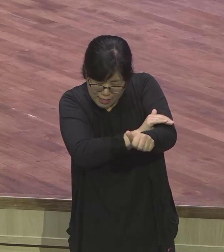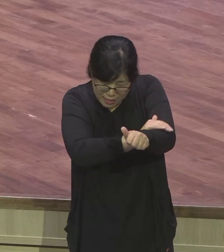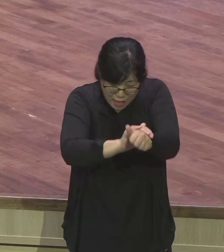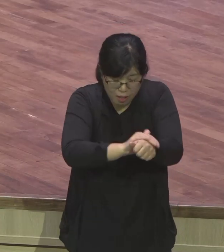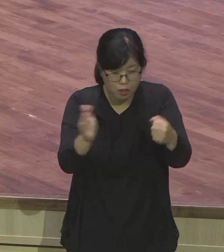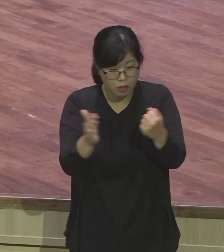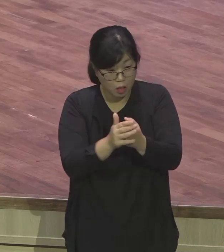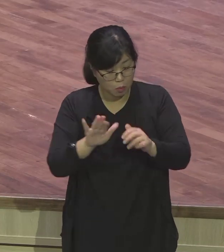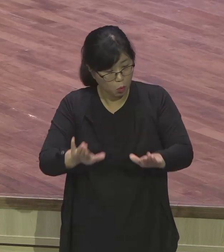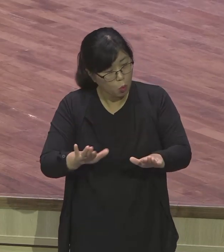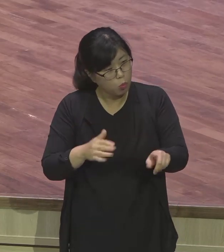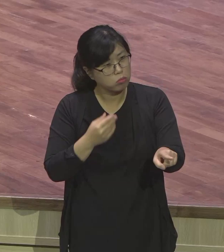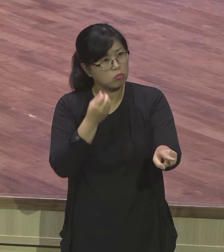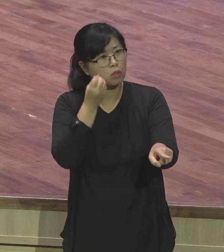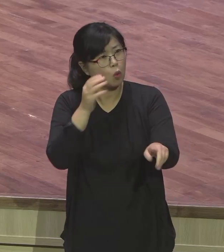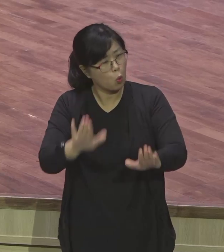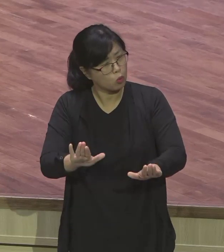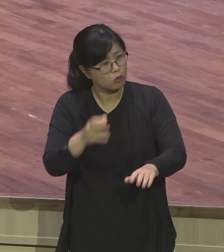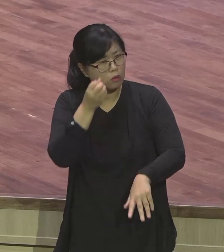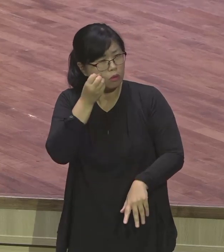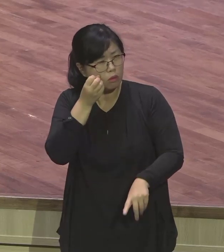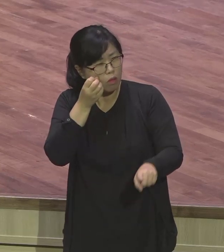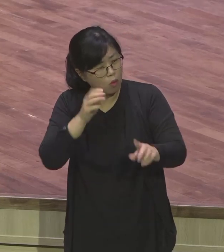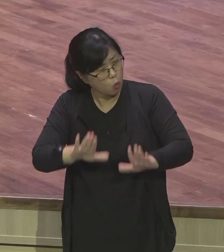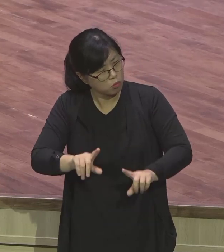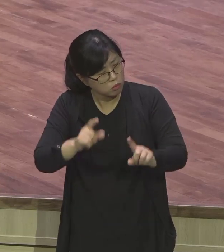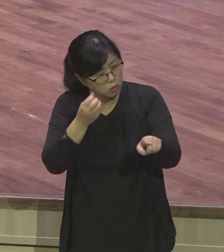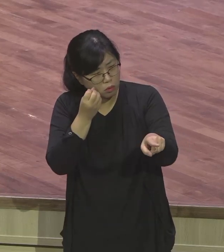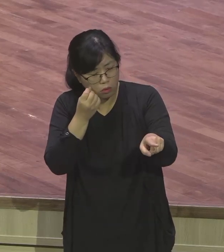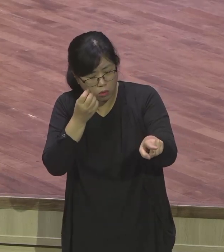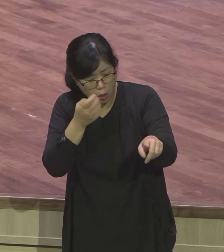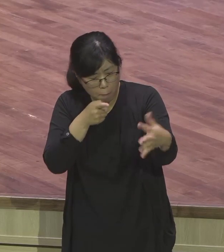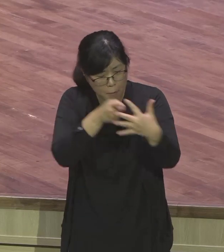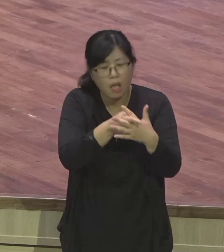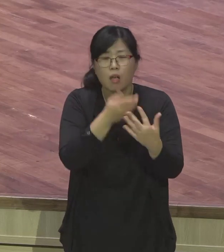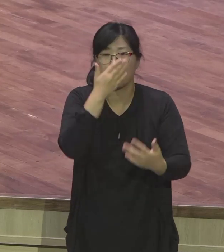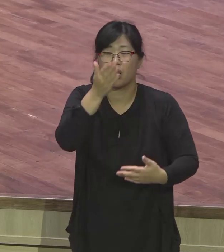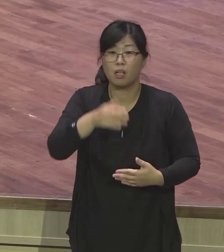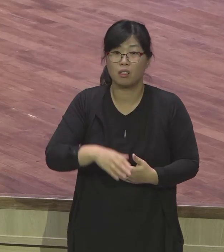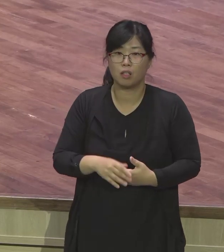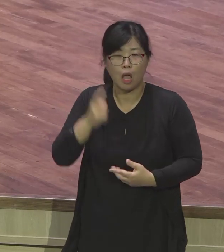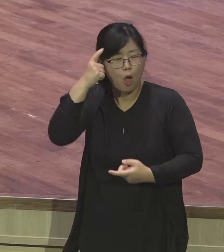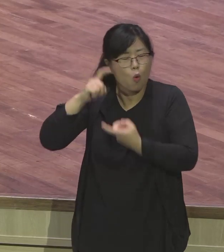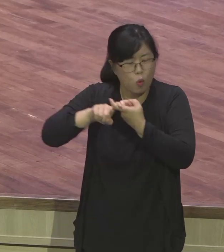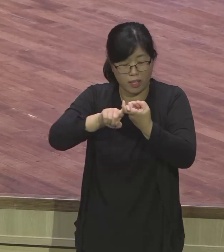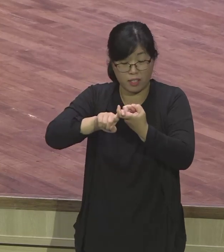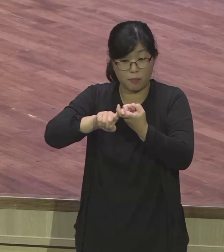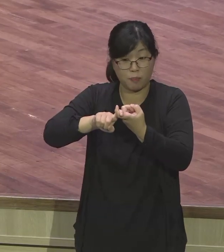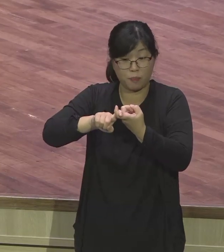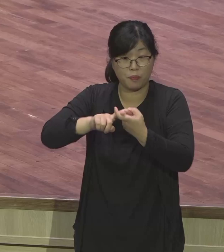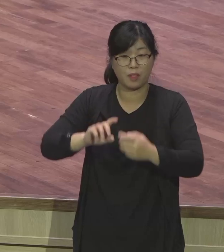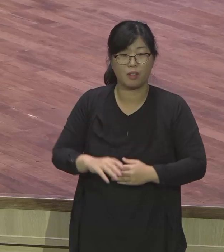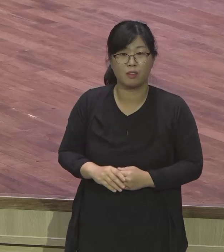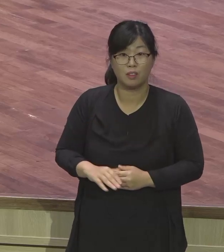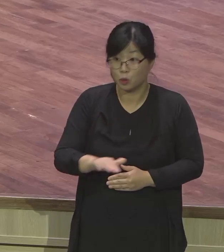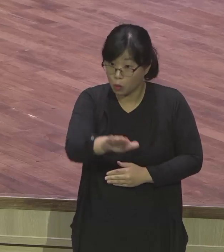얼마나 관심을 신앙생활을 관심 가지고 신앙생활을 하느냐. 그런 질문이에요. 주위에 사람 옆에 사람들을 보시라고.